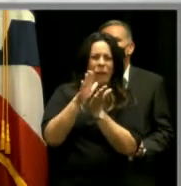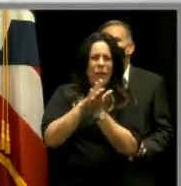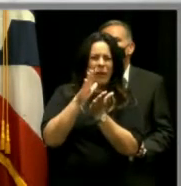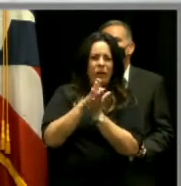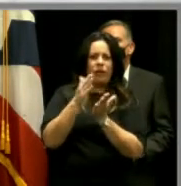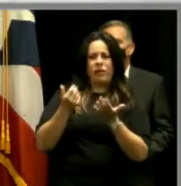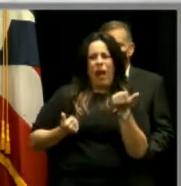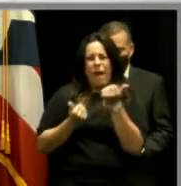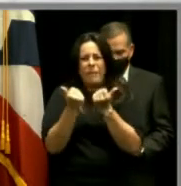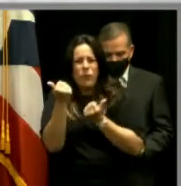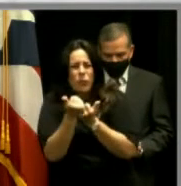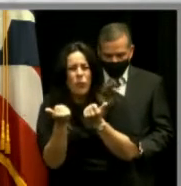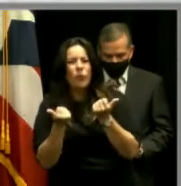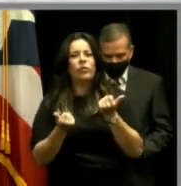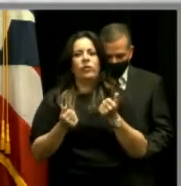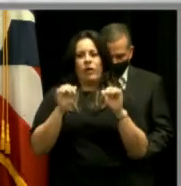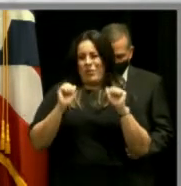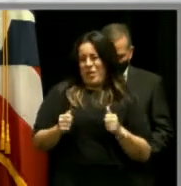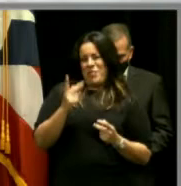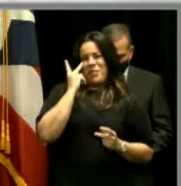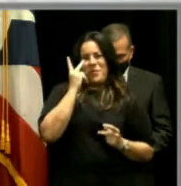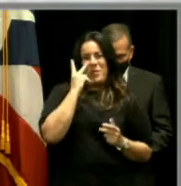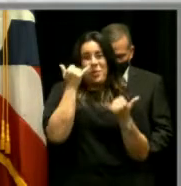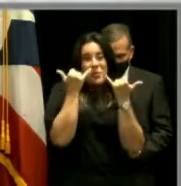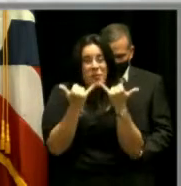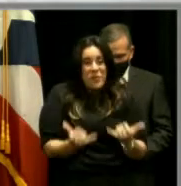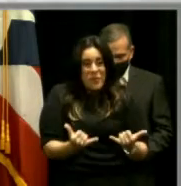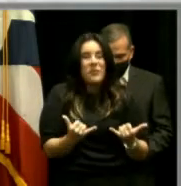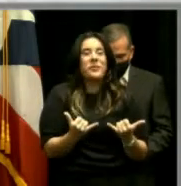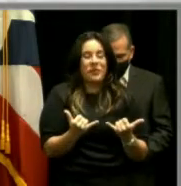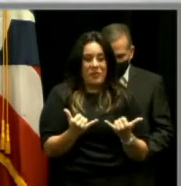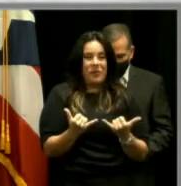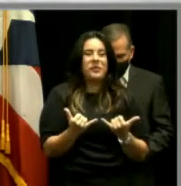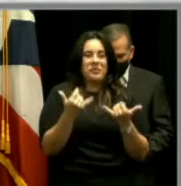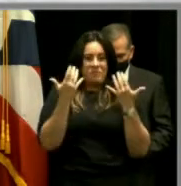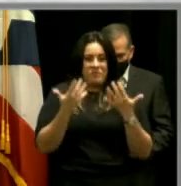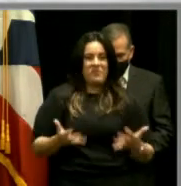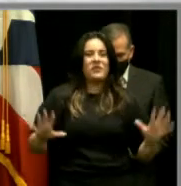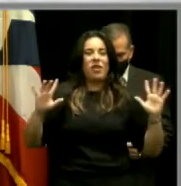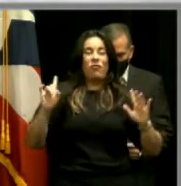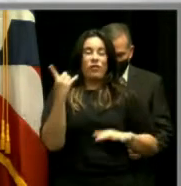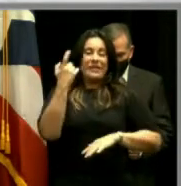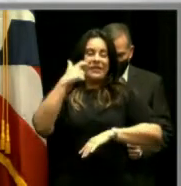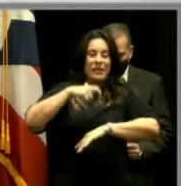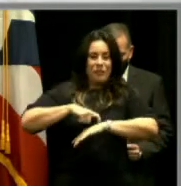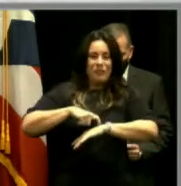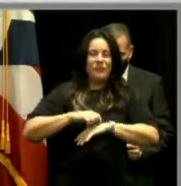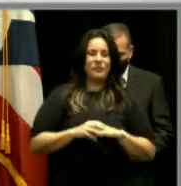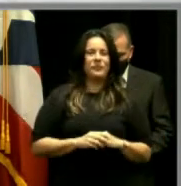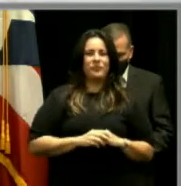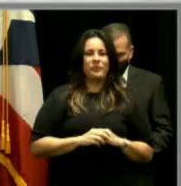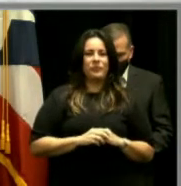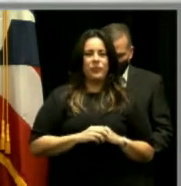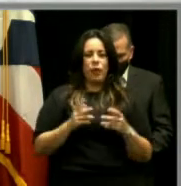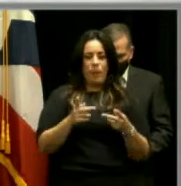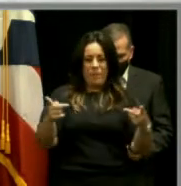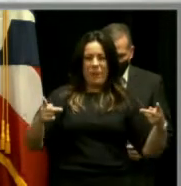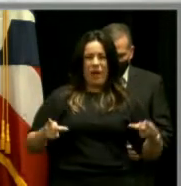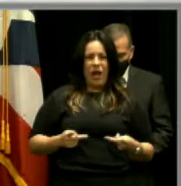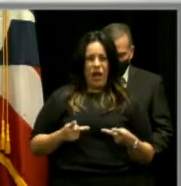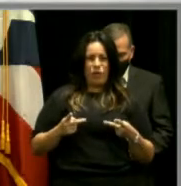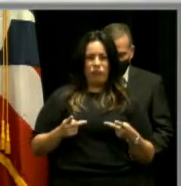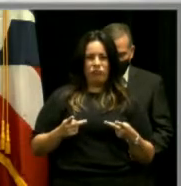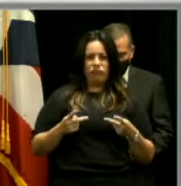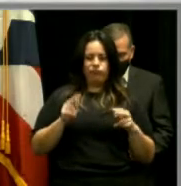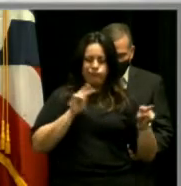y que podamos hoy ver el que tengamos ya por primera vez plano de lo